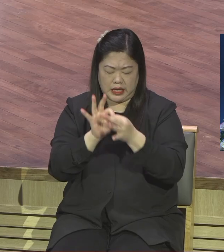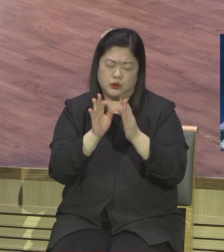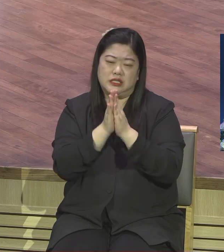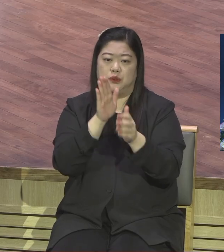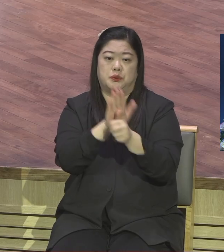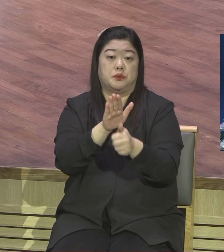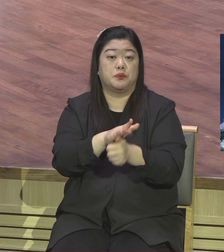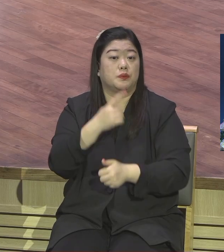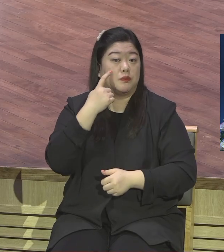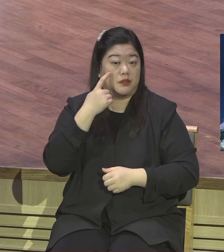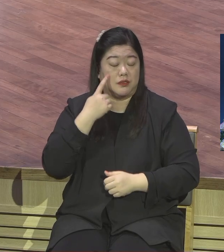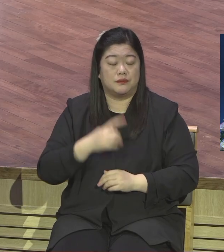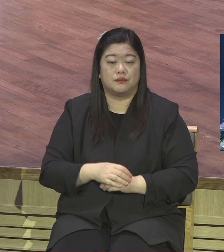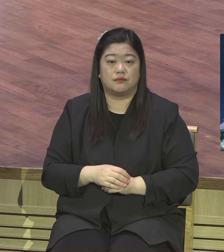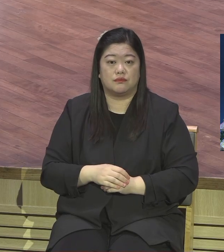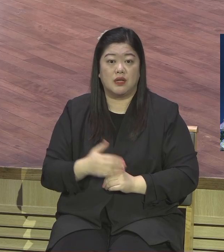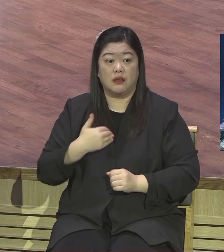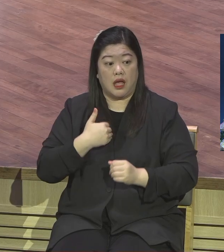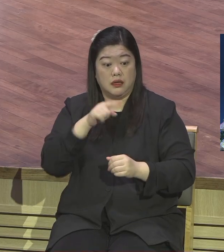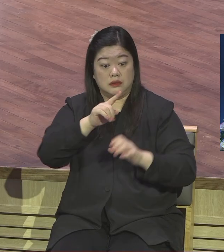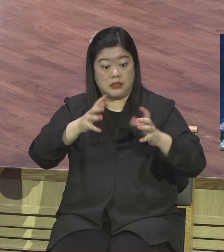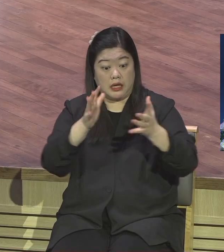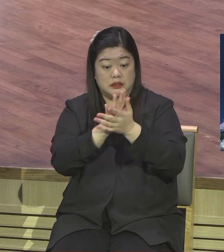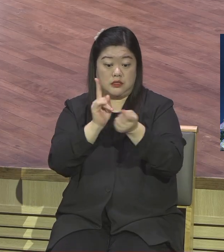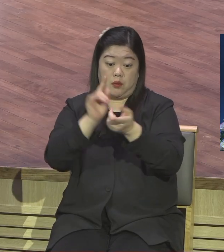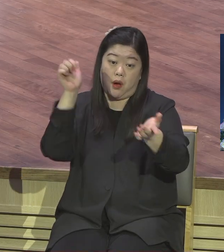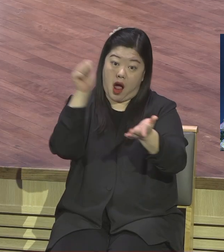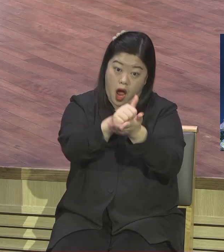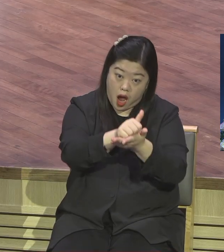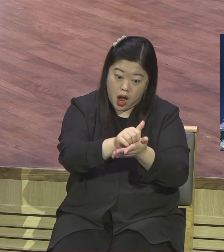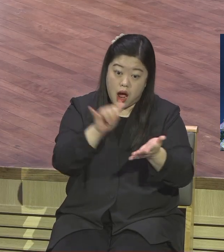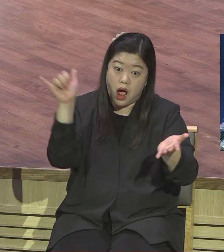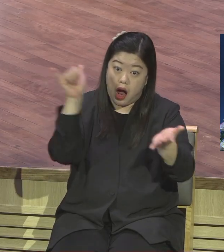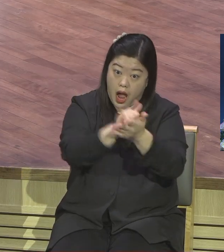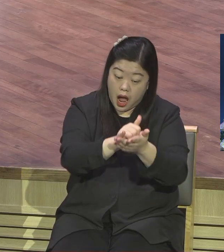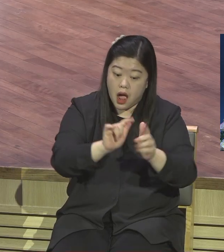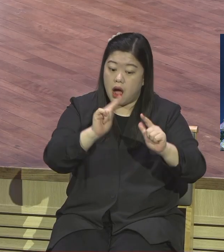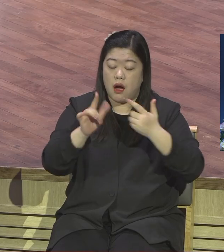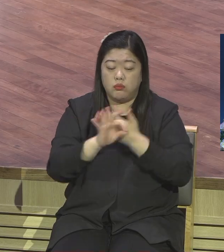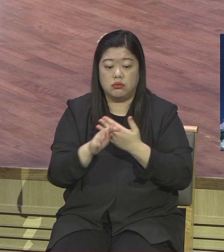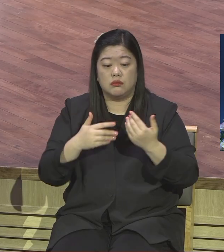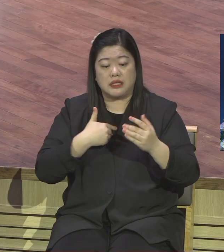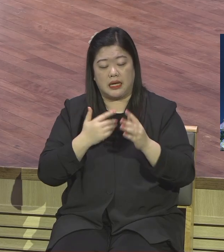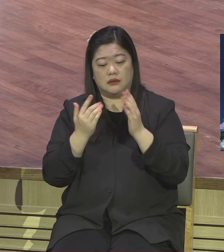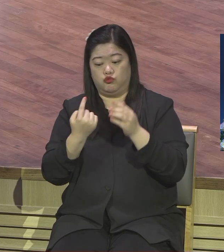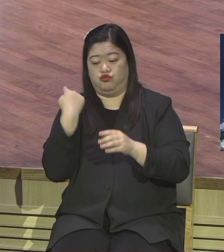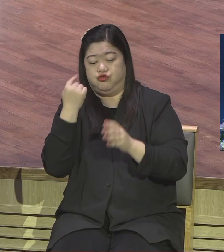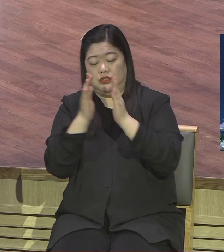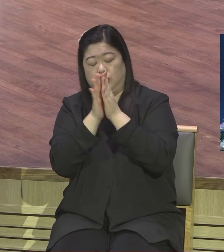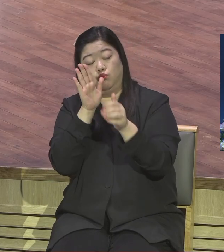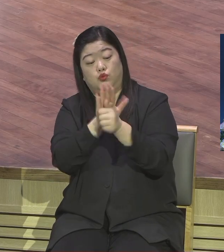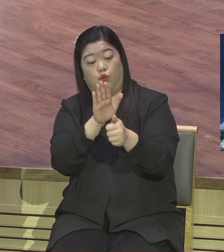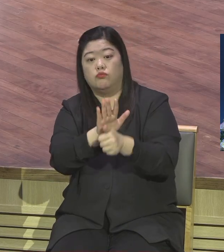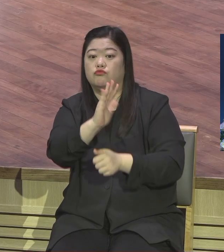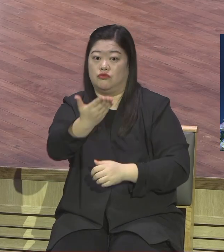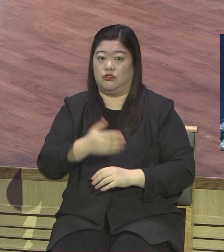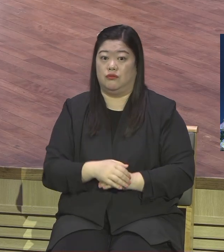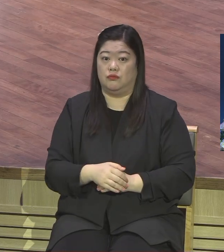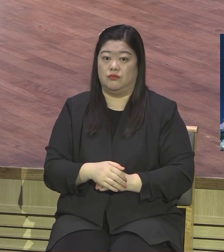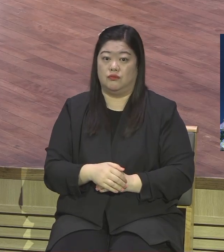상관없어요 여러분 수준과 상관없어요 하나님이 원하시는 것 예수님 지상 대명령이기 때문에 그냥 품어보시라고요